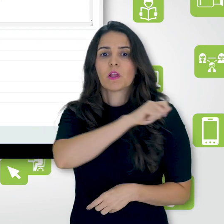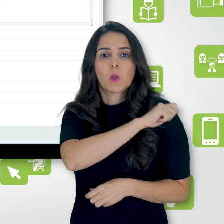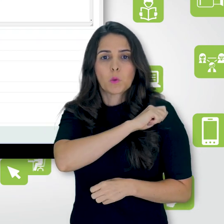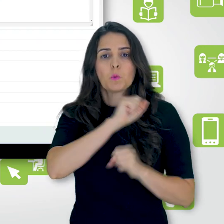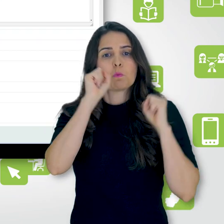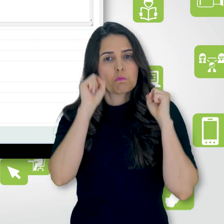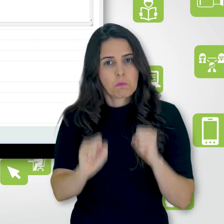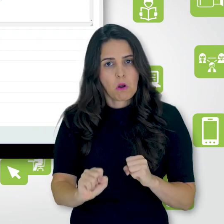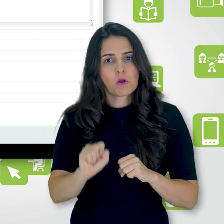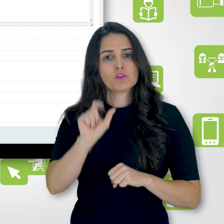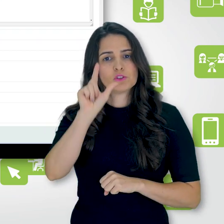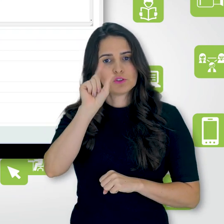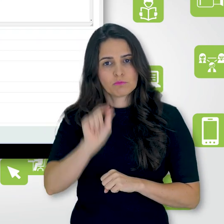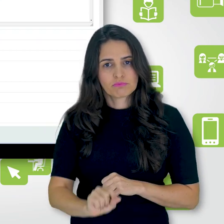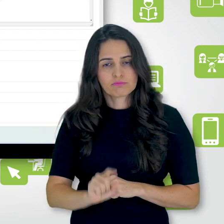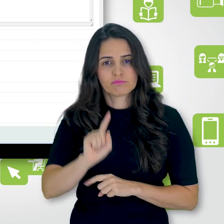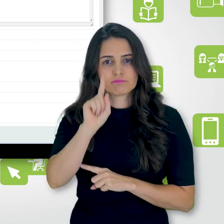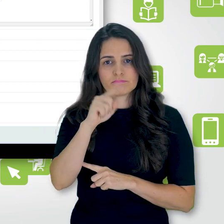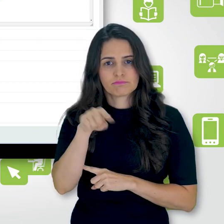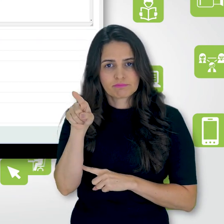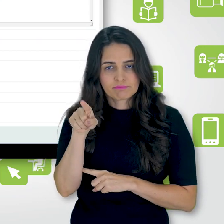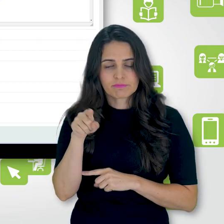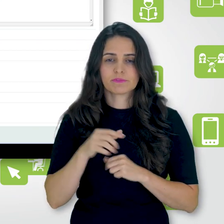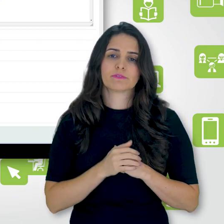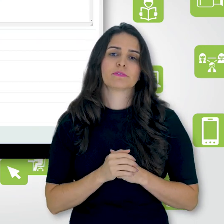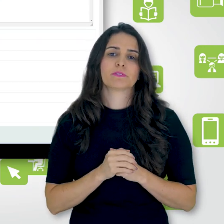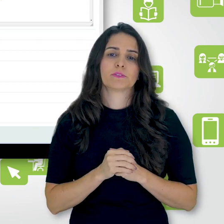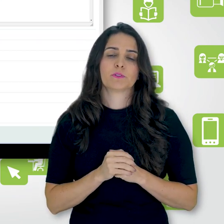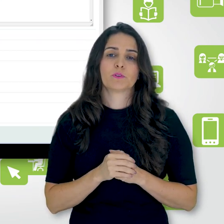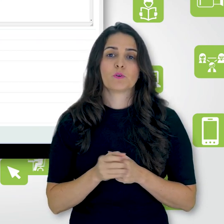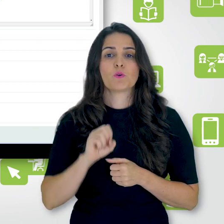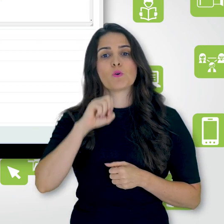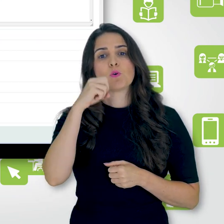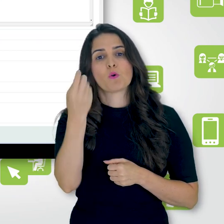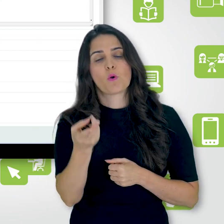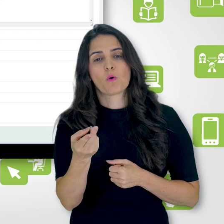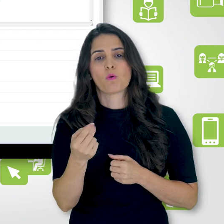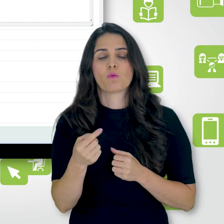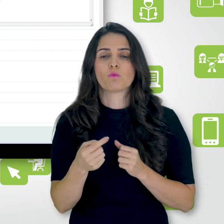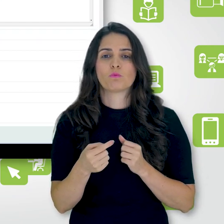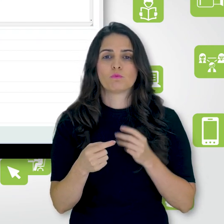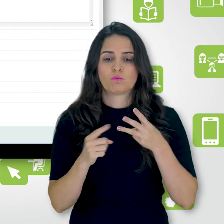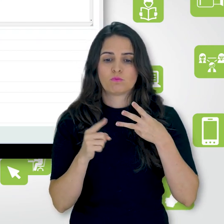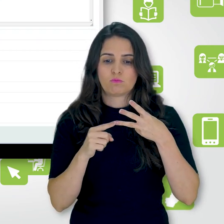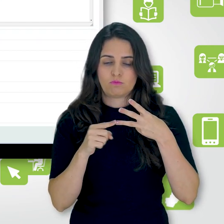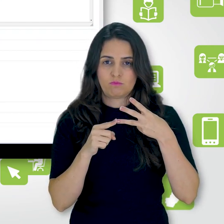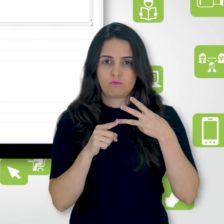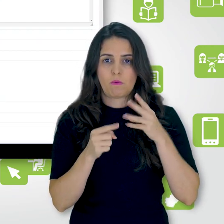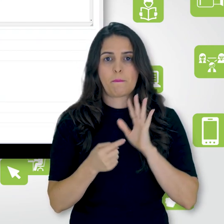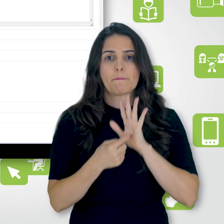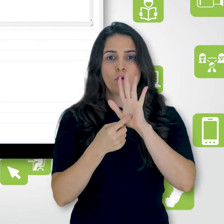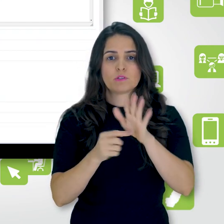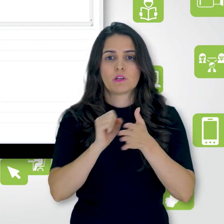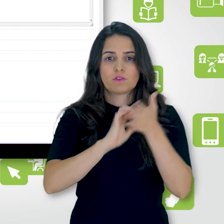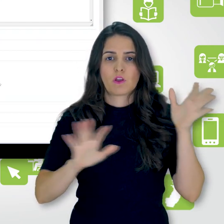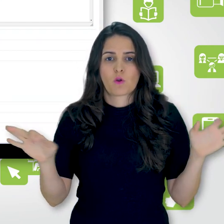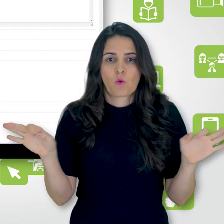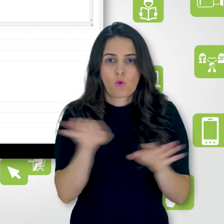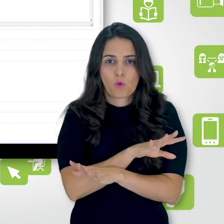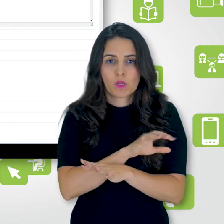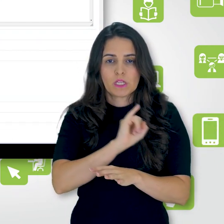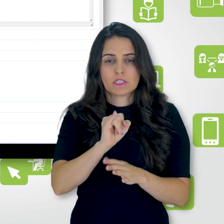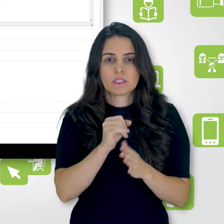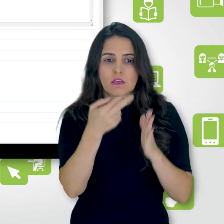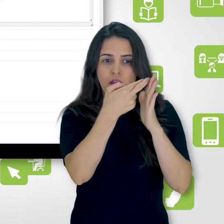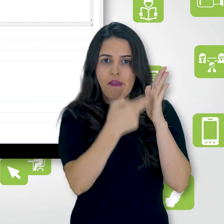estudantes marcarem manualmente, que é o que estava antes, ou eu vou mostrar a atividade como concluída quando as condições